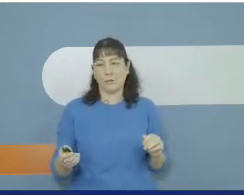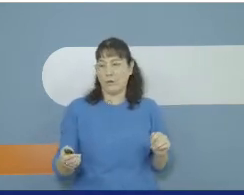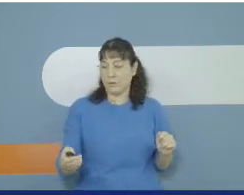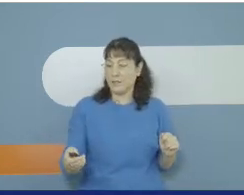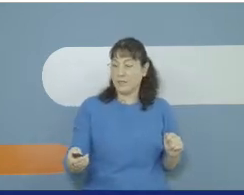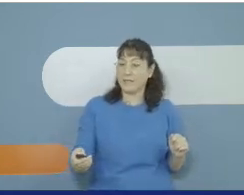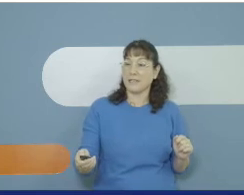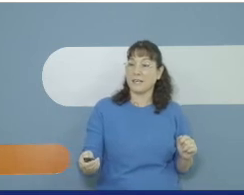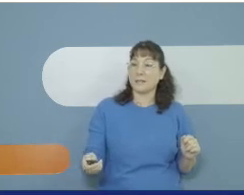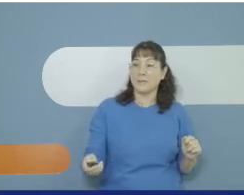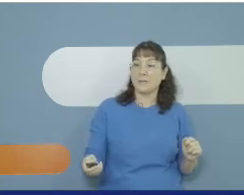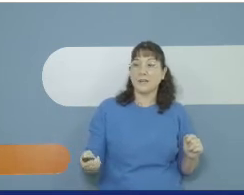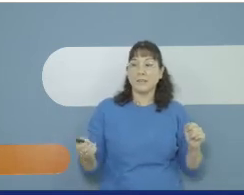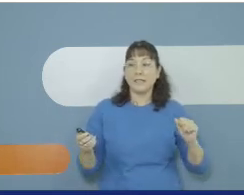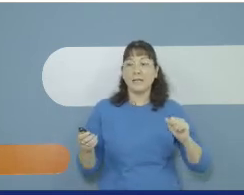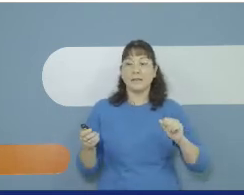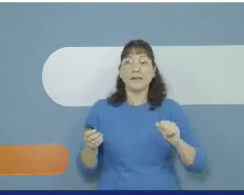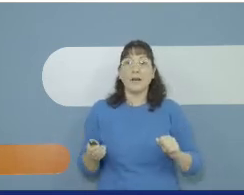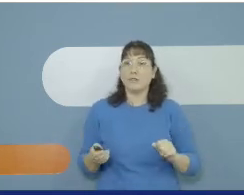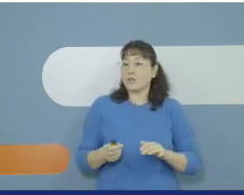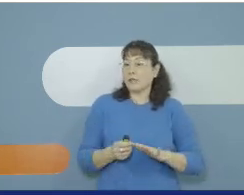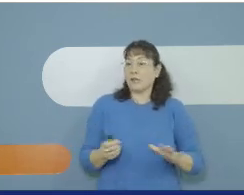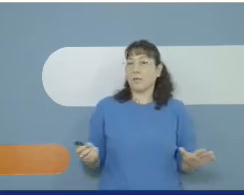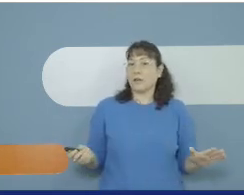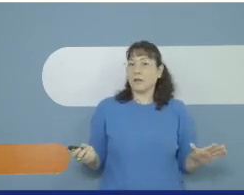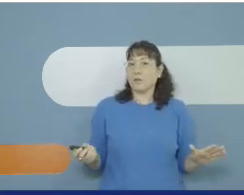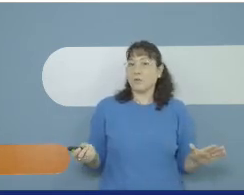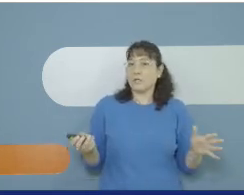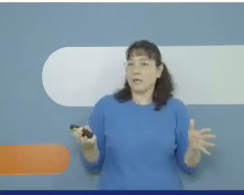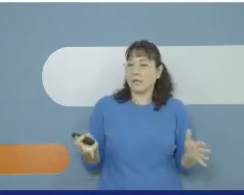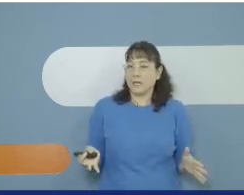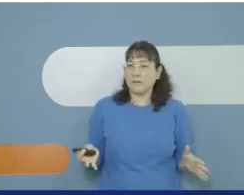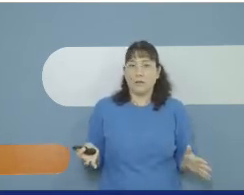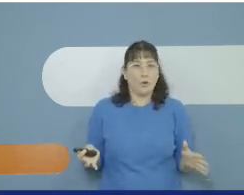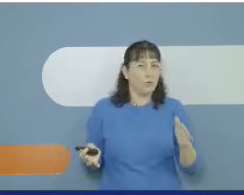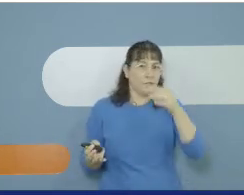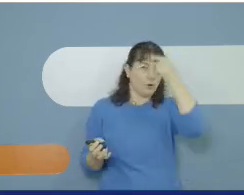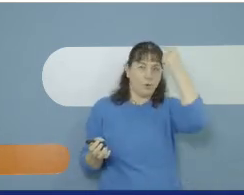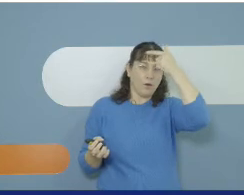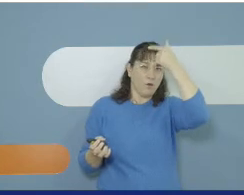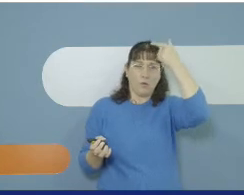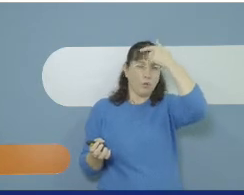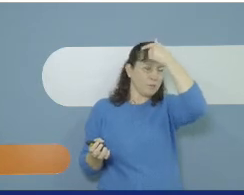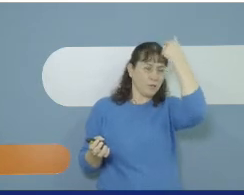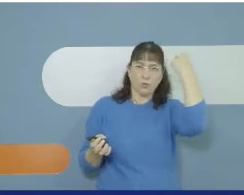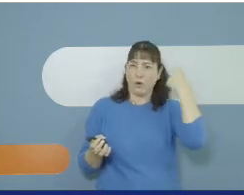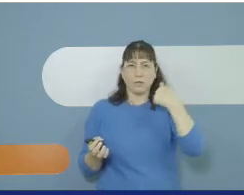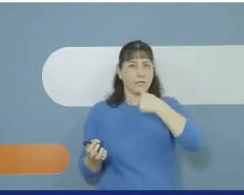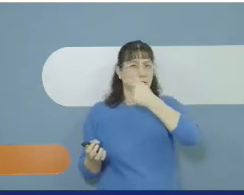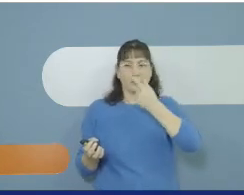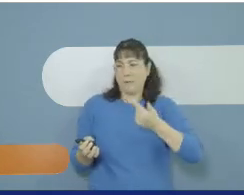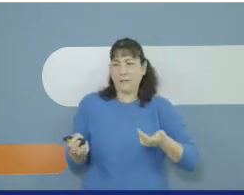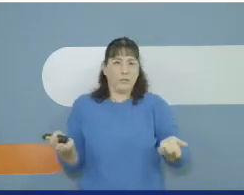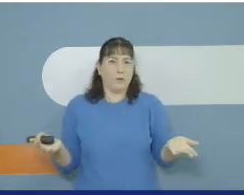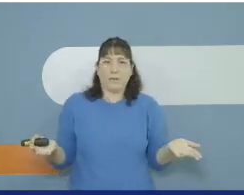אחר איך אתם יכולים לצייר את זה ילד אחד שאינכם מכירים הוא צייר ילד הוא אפילו הסביר שהוא לא